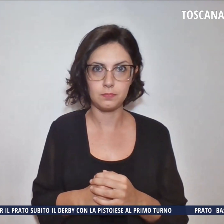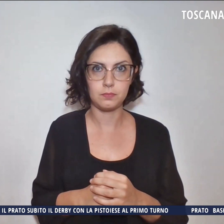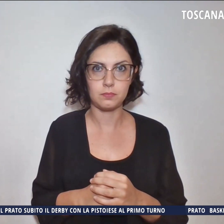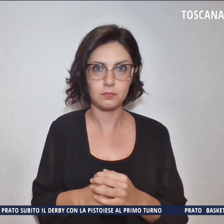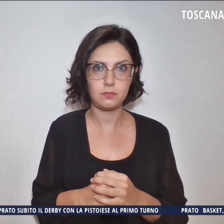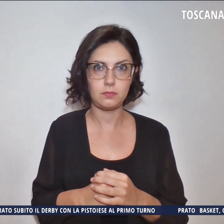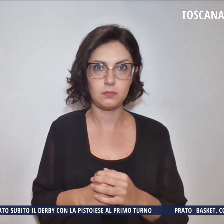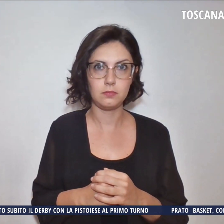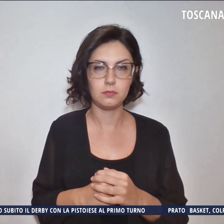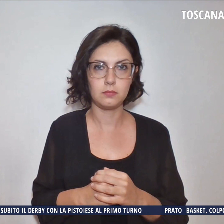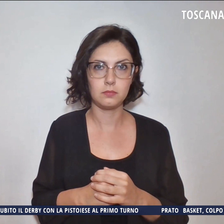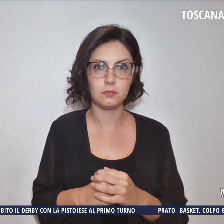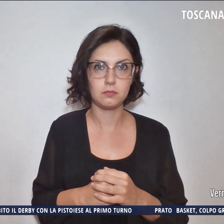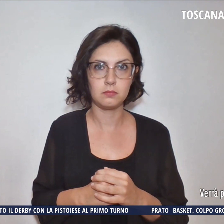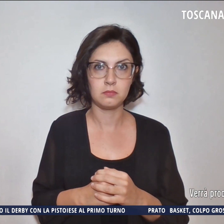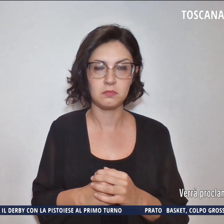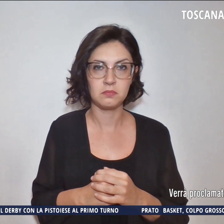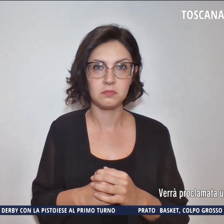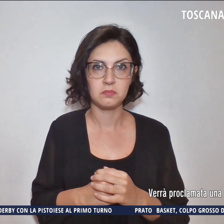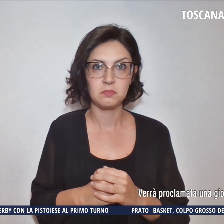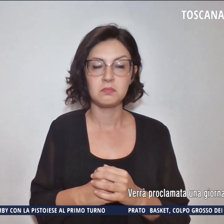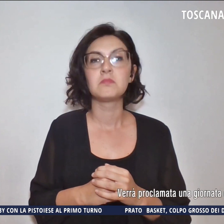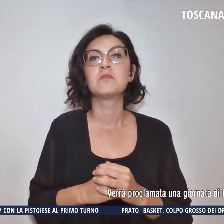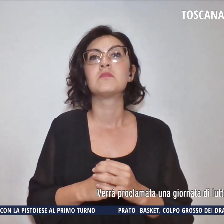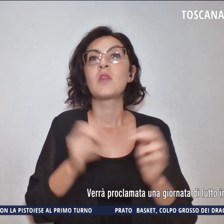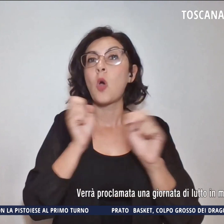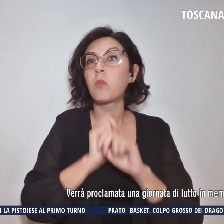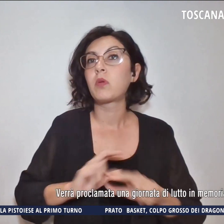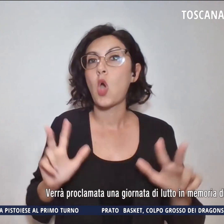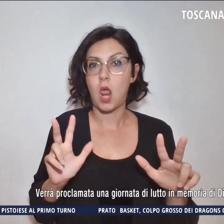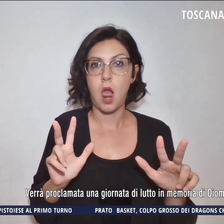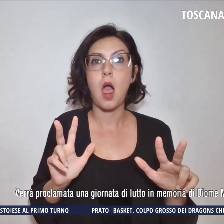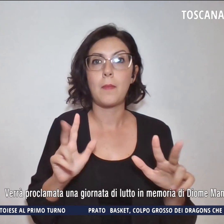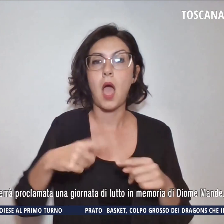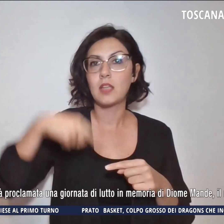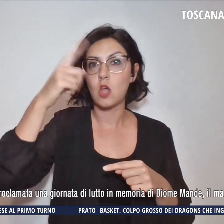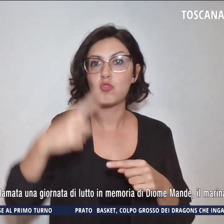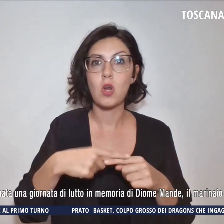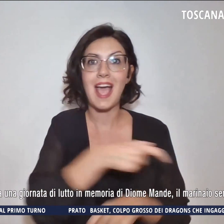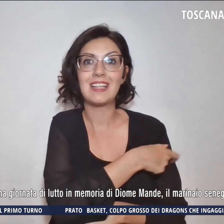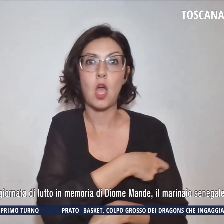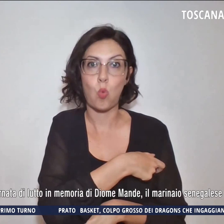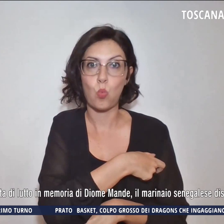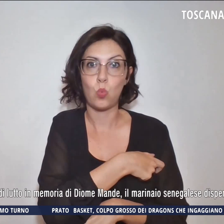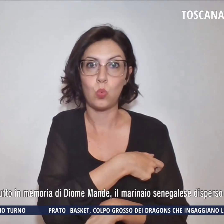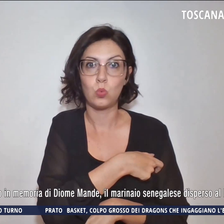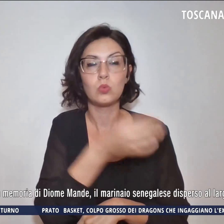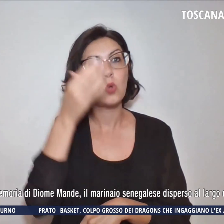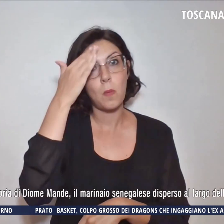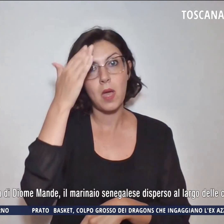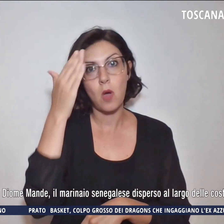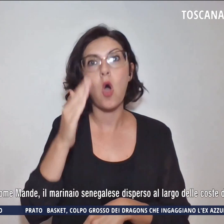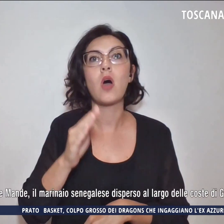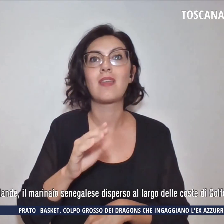Verrà proclamata una giornata di lutto in memoria di Diome Mande, il marinaio senegalese